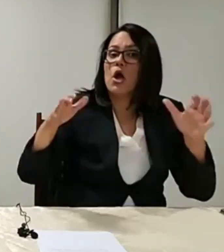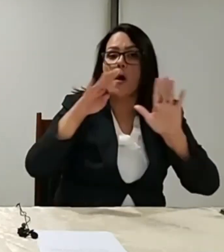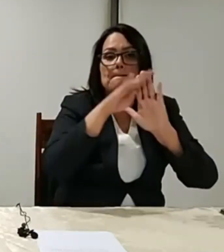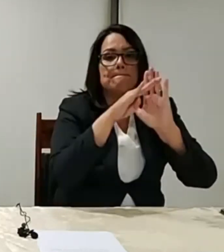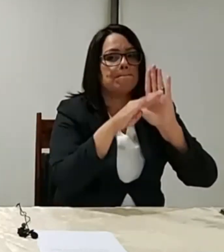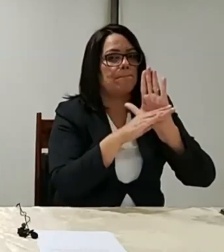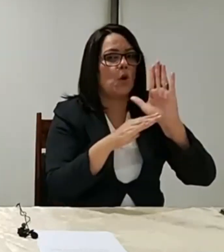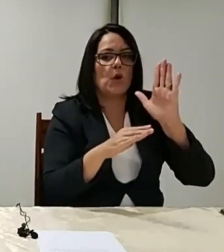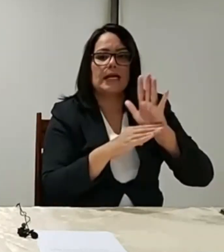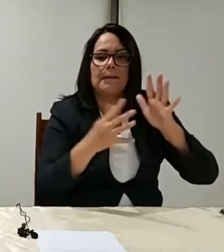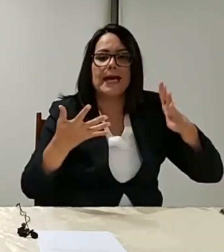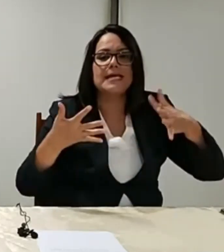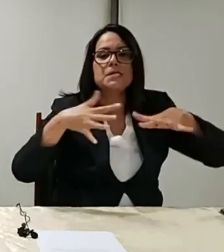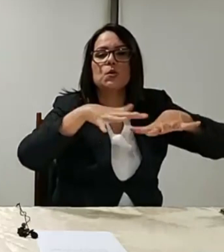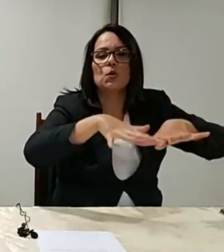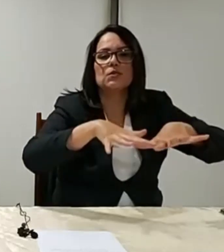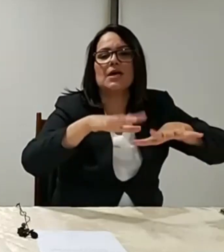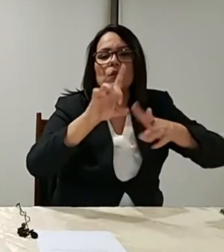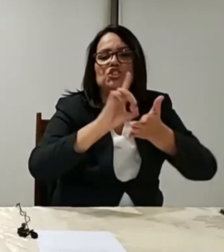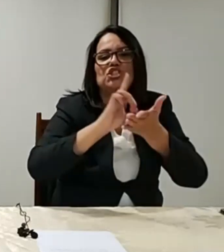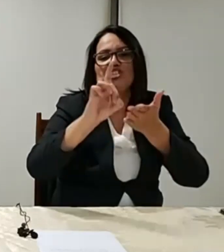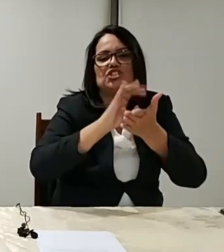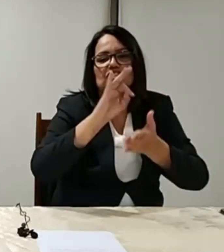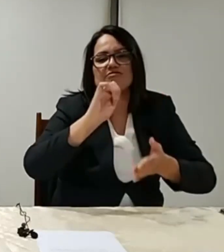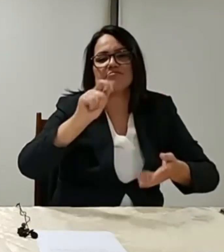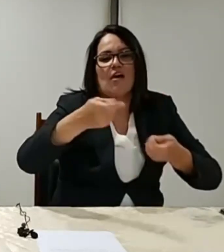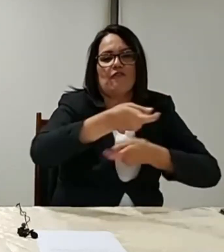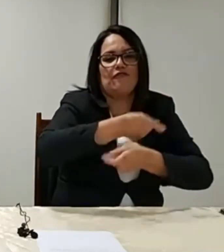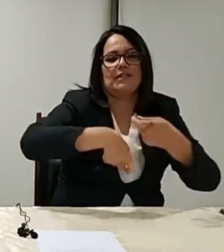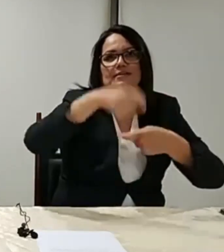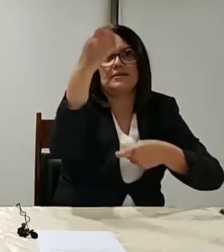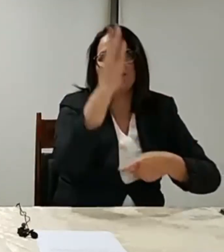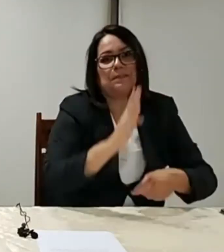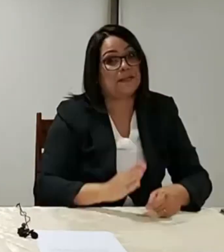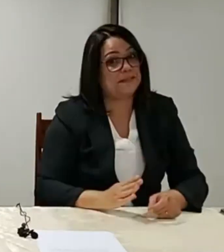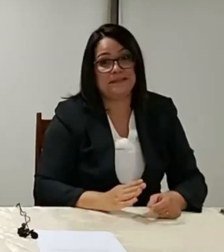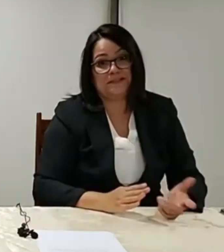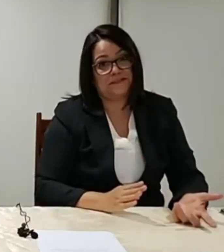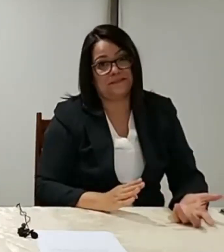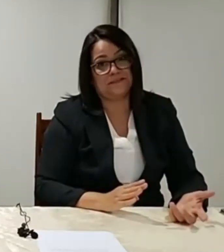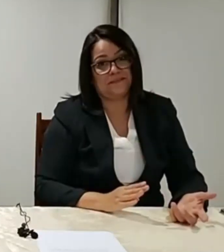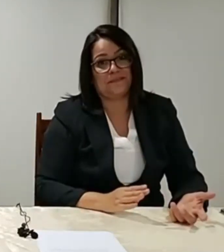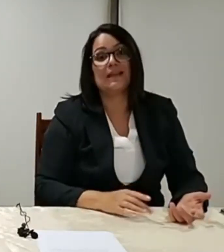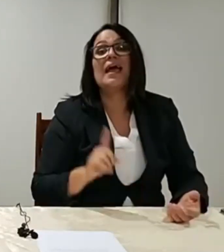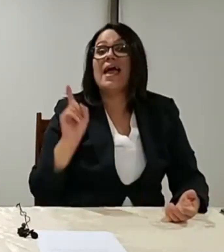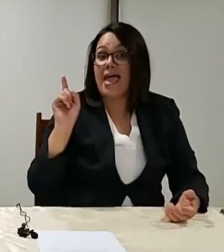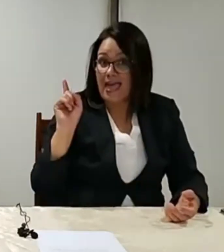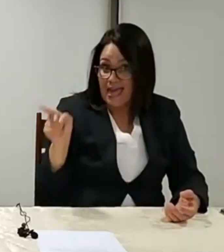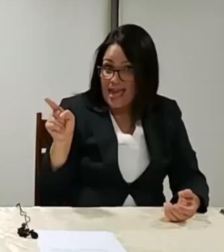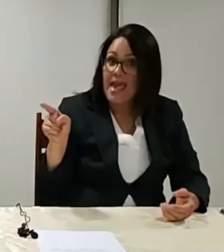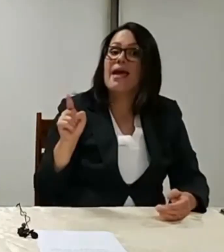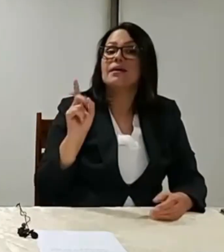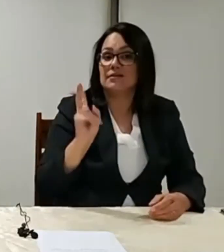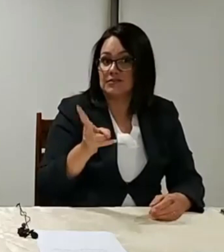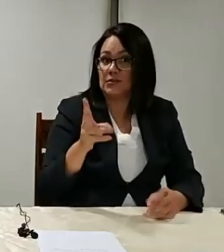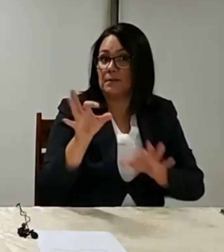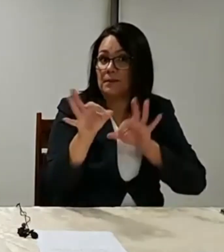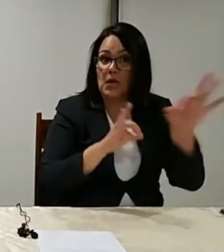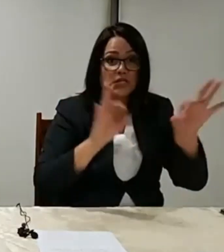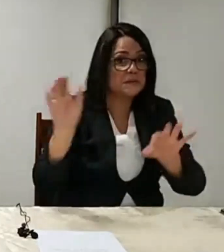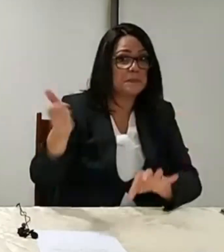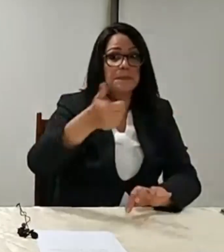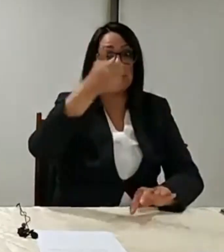inclusão digital financeiro do Brasil de todos os tempos. É o maior projeto, foi, né? É ainda, né? O maior